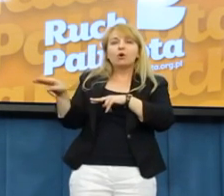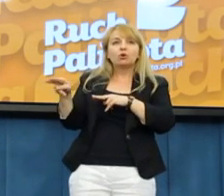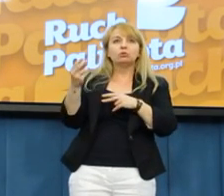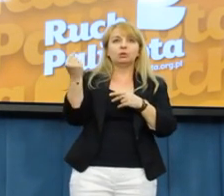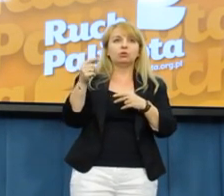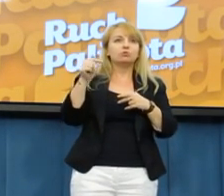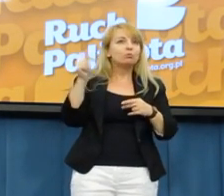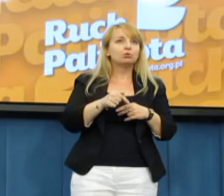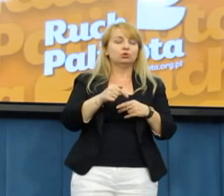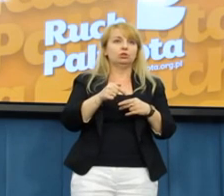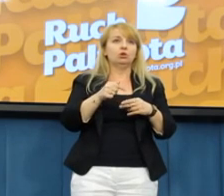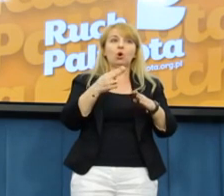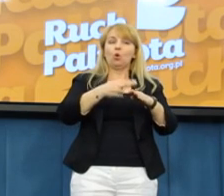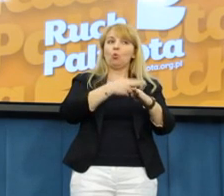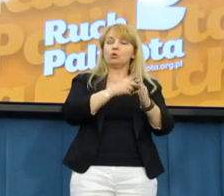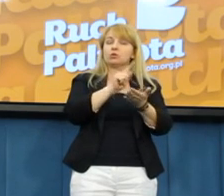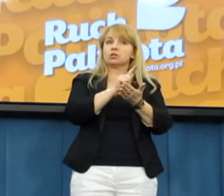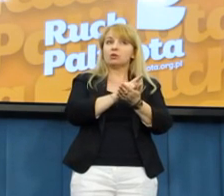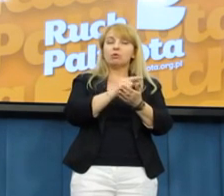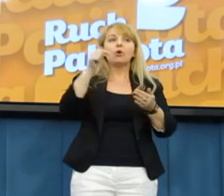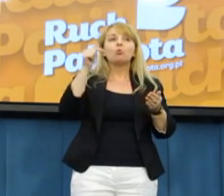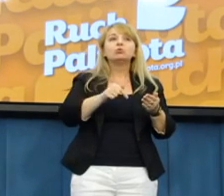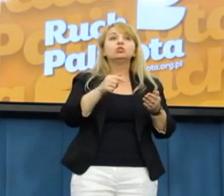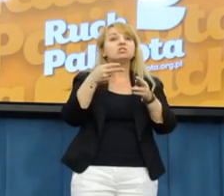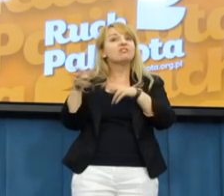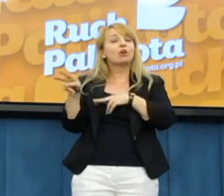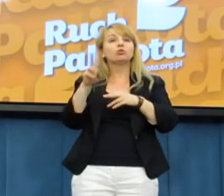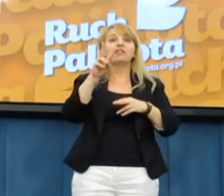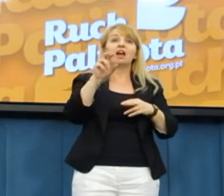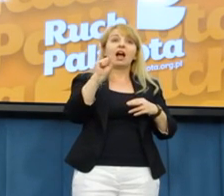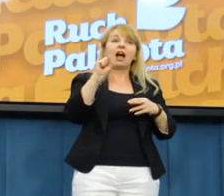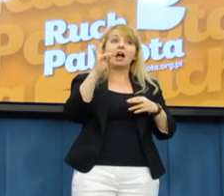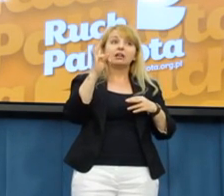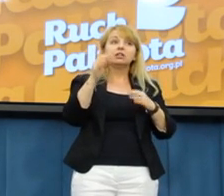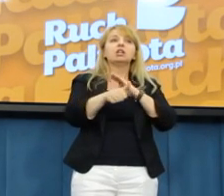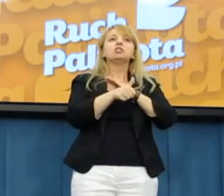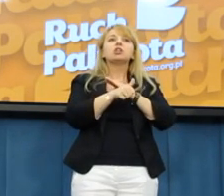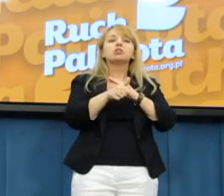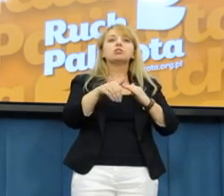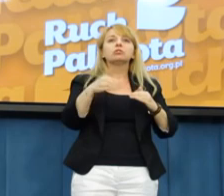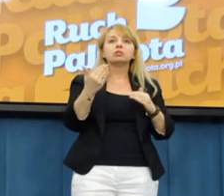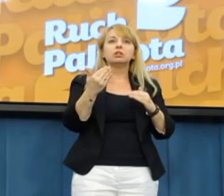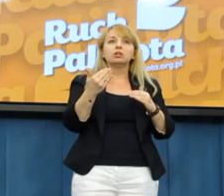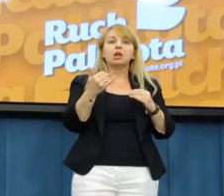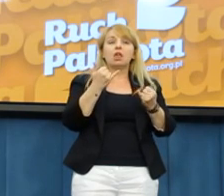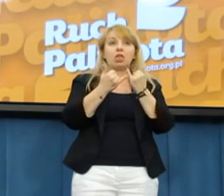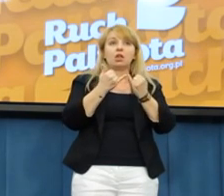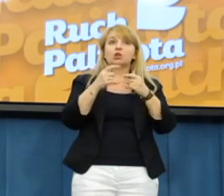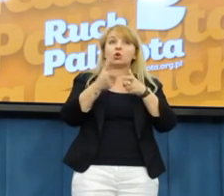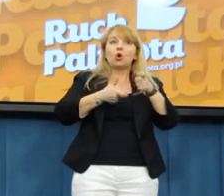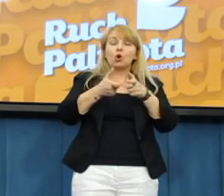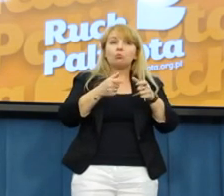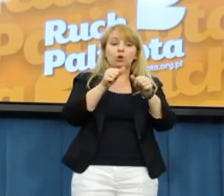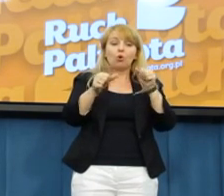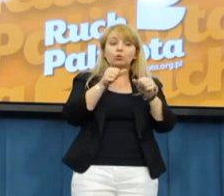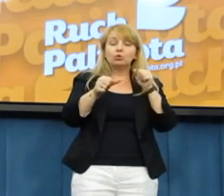W sposób do zasady Urząd Skarbowy musi zwrócić VAT w ciągu 60 dni, chyba że, i tu jest właśnie cały kluczek, chyba że rozpocznie kontrolę skarbową w